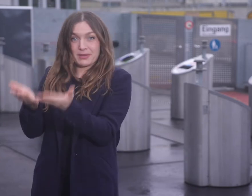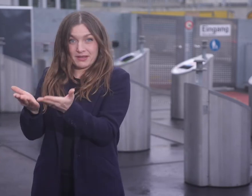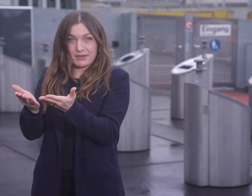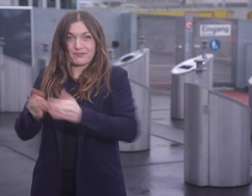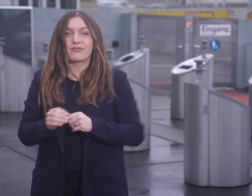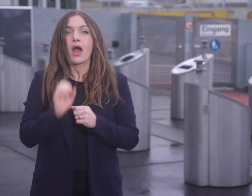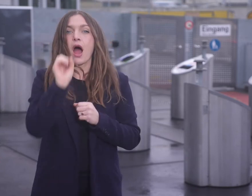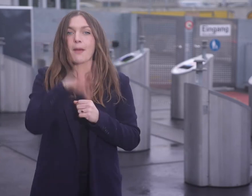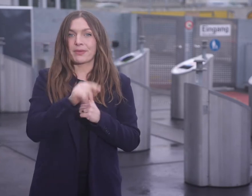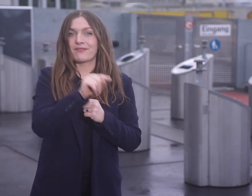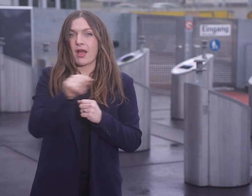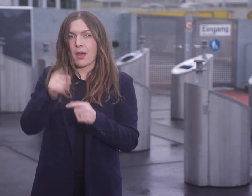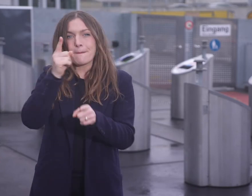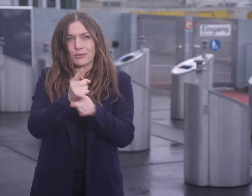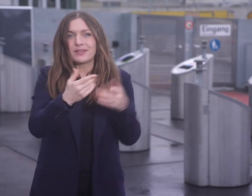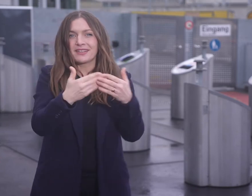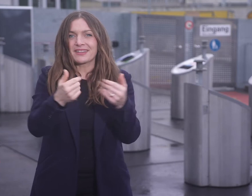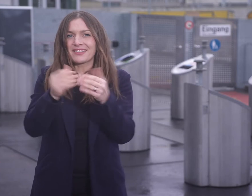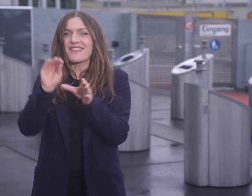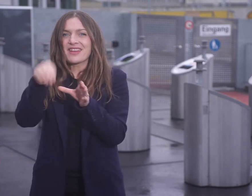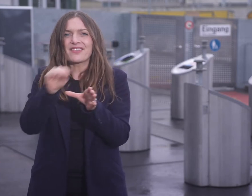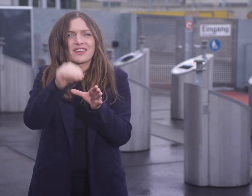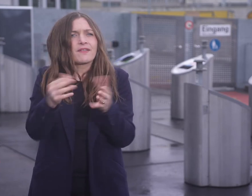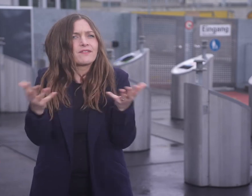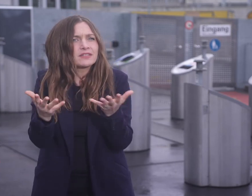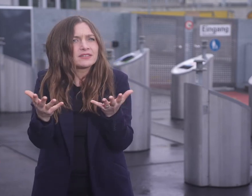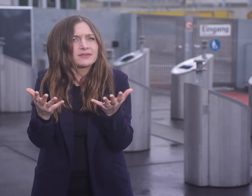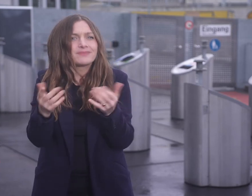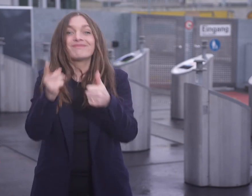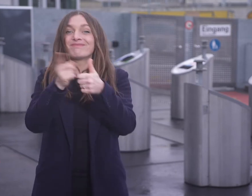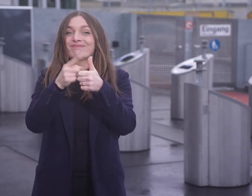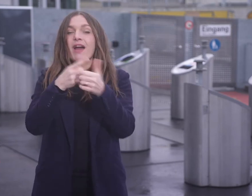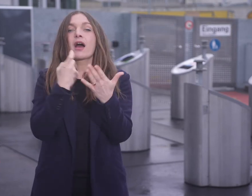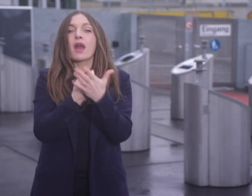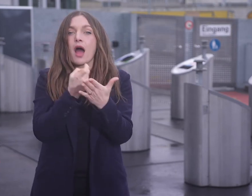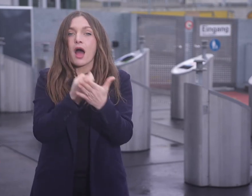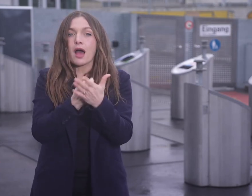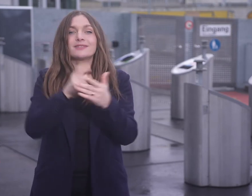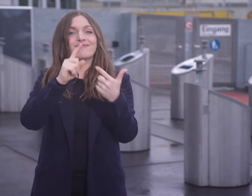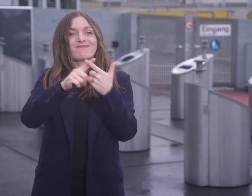Dinge sammelt man getrennt, damit sie recycelt werden können. Dies sind Glas,